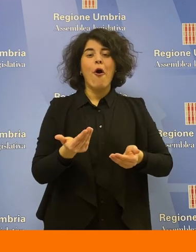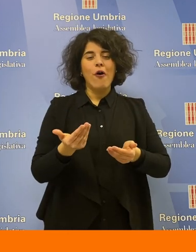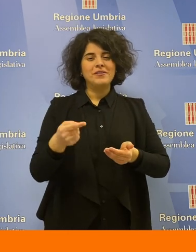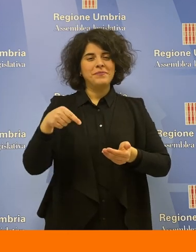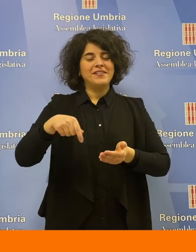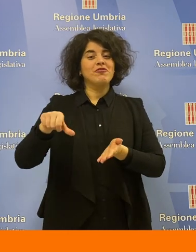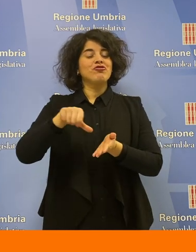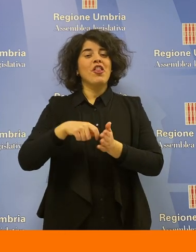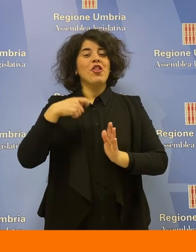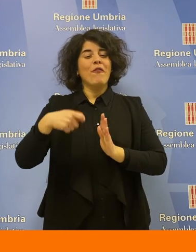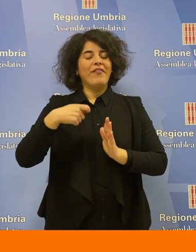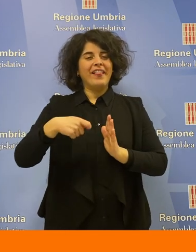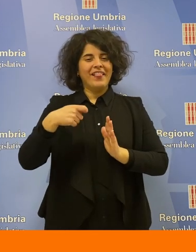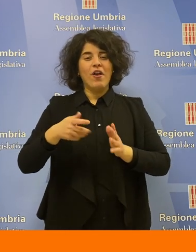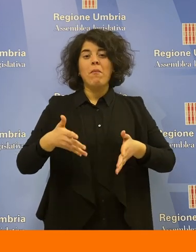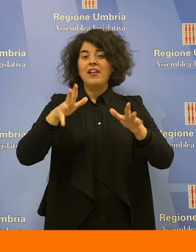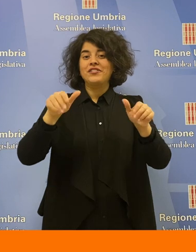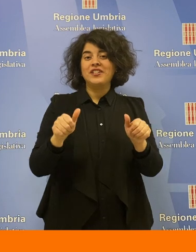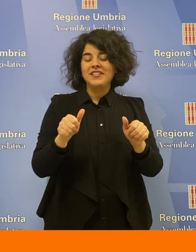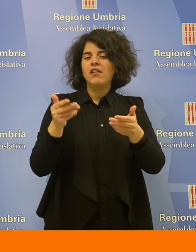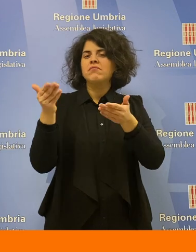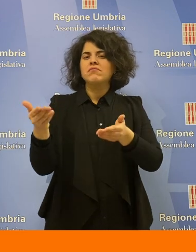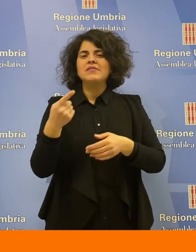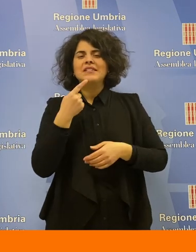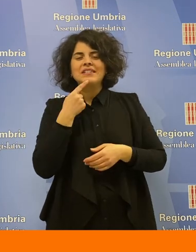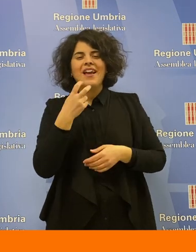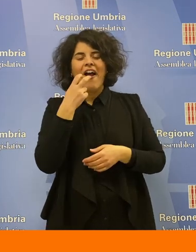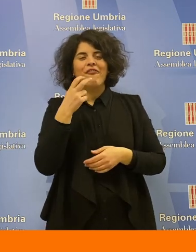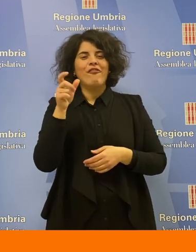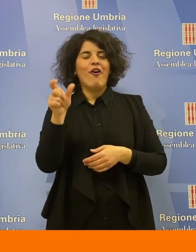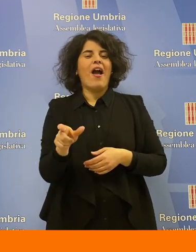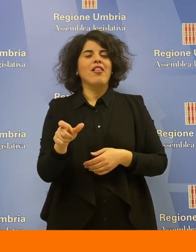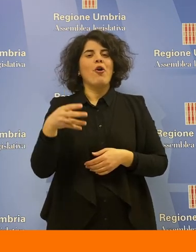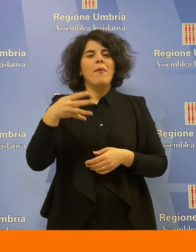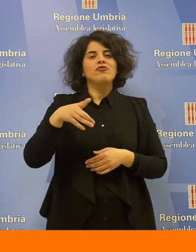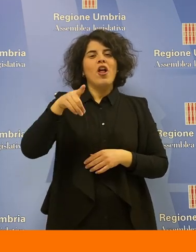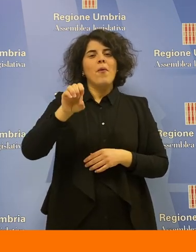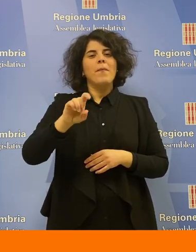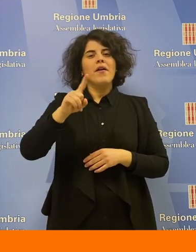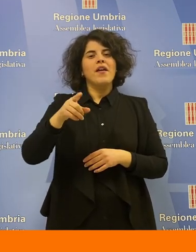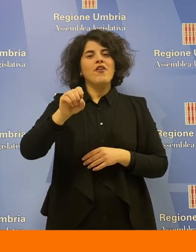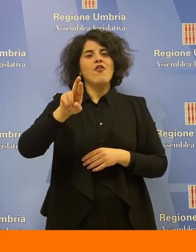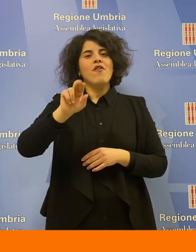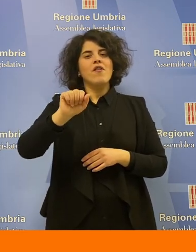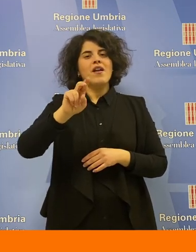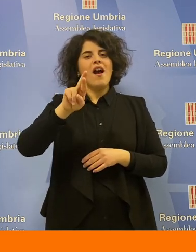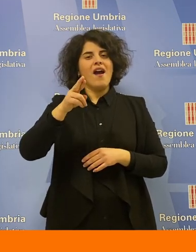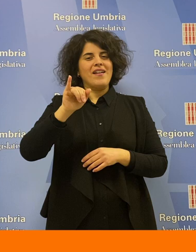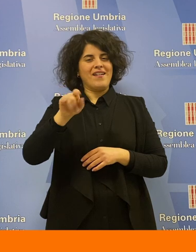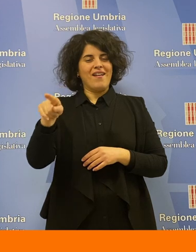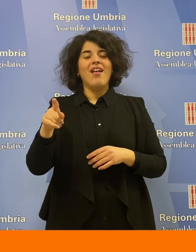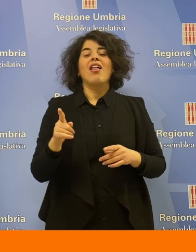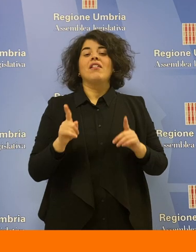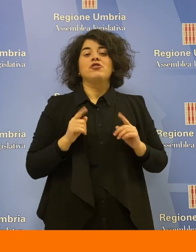al centro video di Palazzo Cesaroni che vi presento subito, l'avvocato Marcello Pegorari, difensore civico della regione